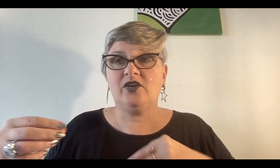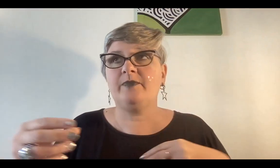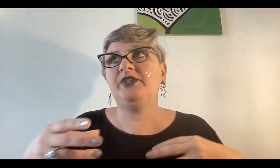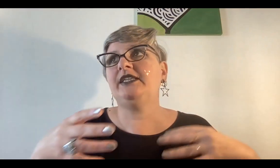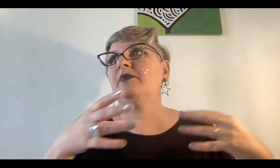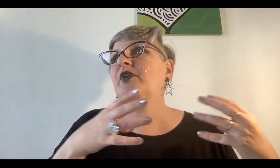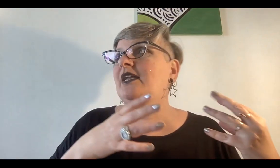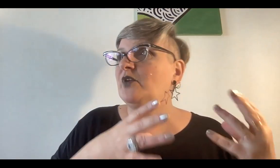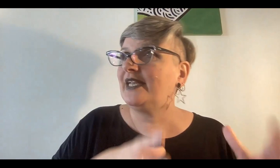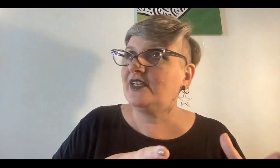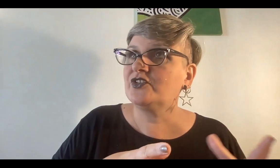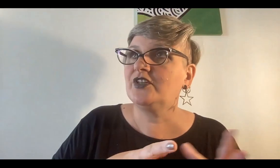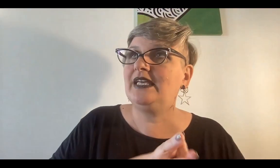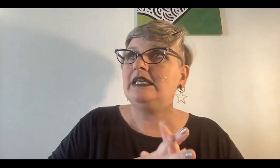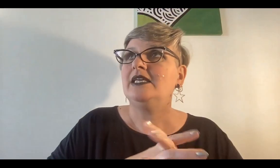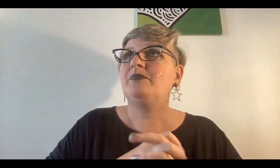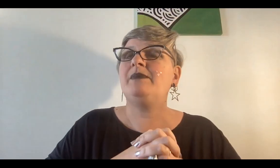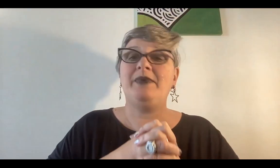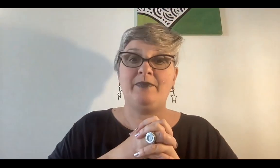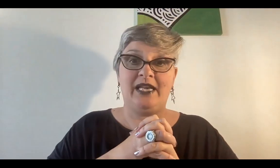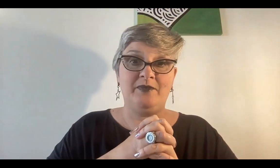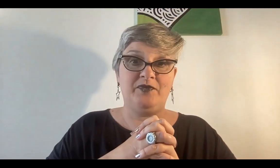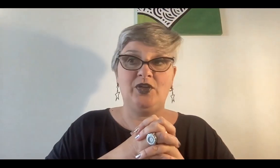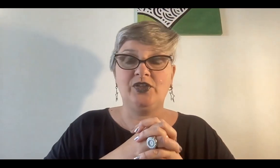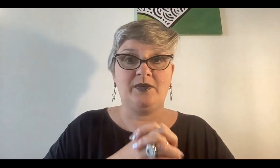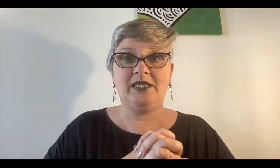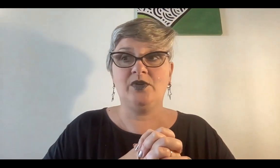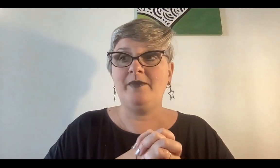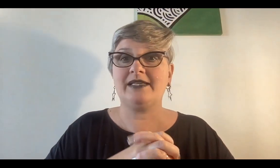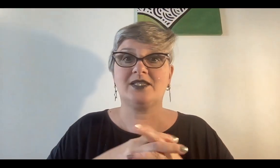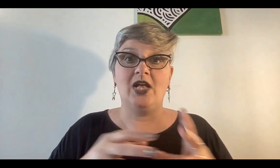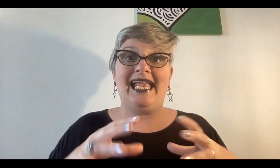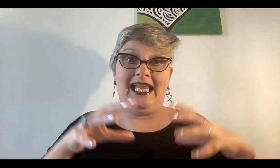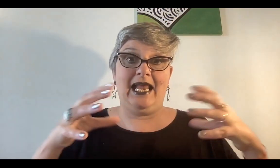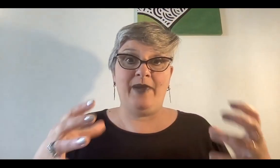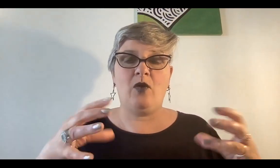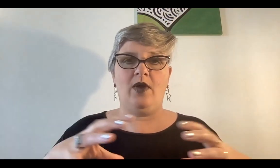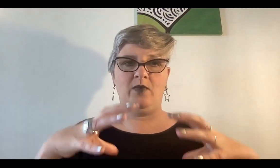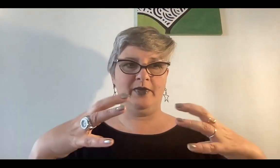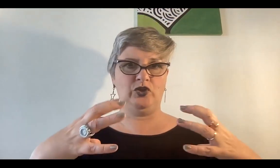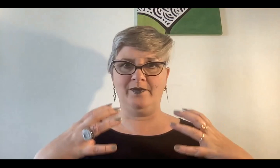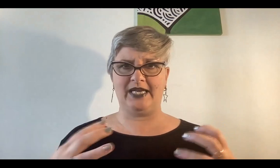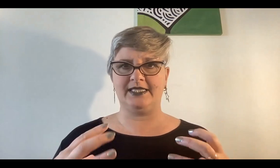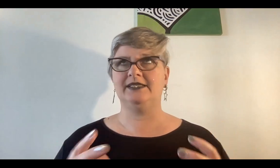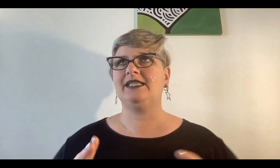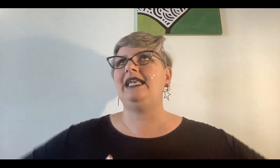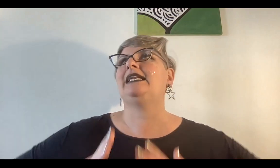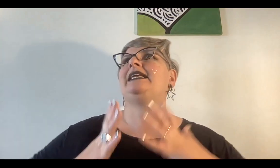correspondiente, porque por ejemplo el equinoccio de primavera para el hemisferio norte, 21 de marzo, es la Pascua, el momento trascendental, el